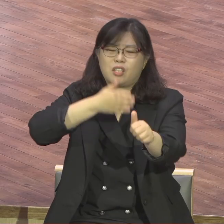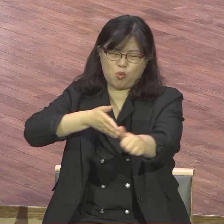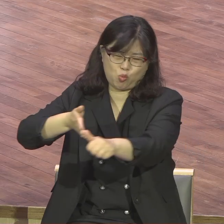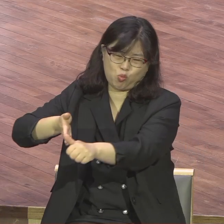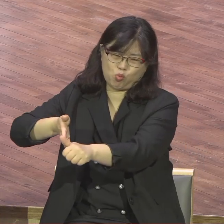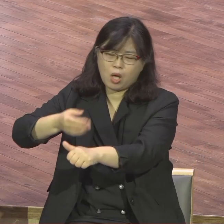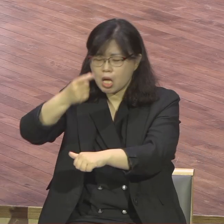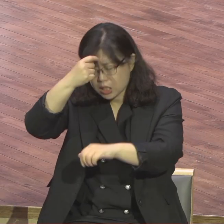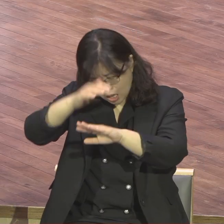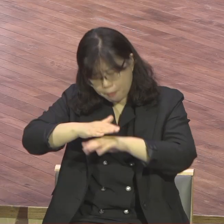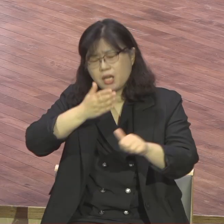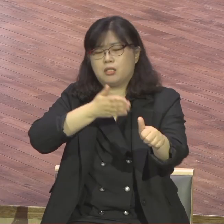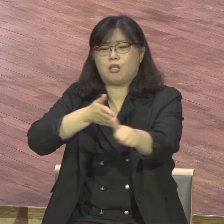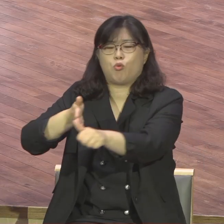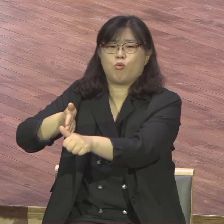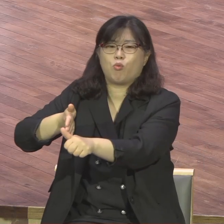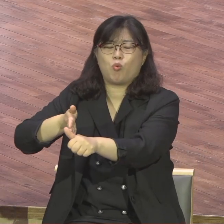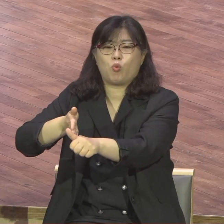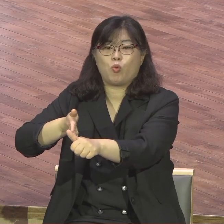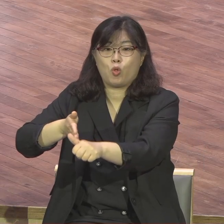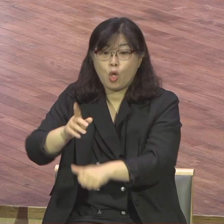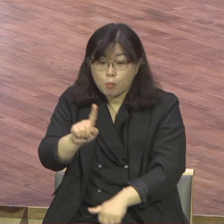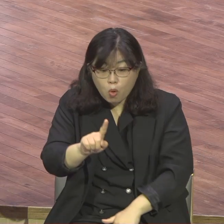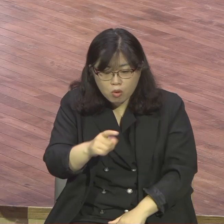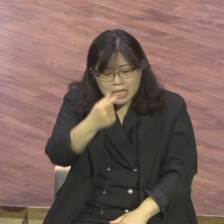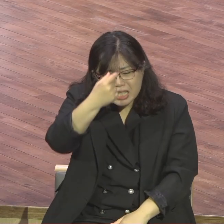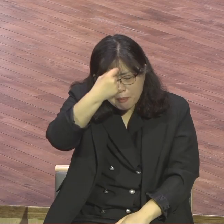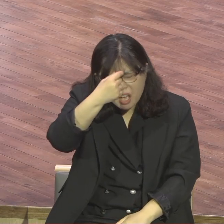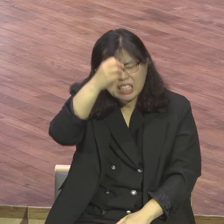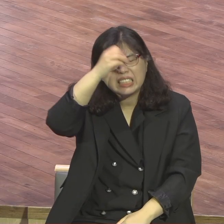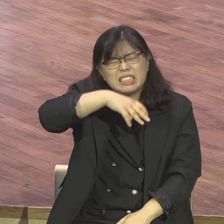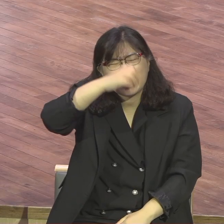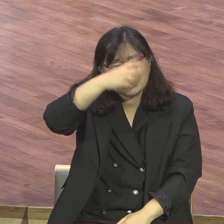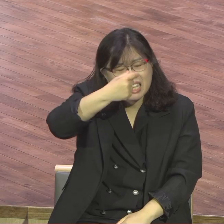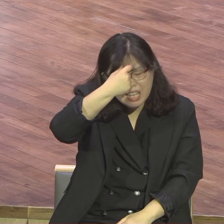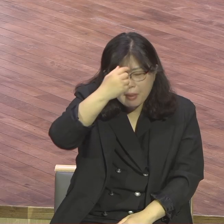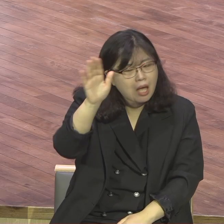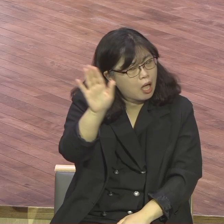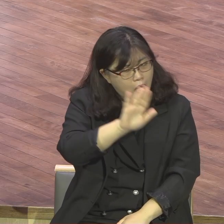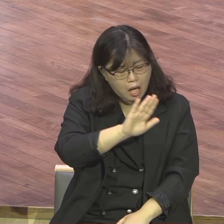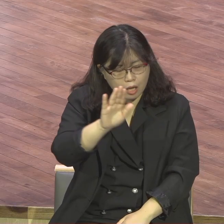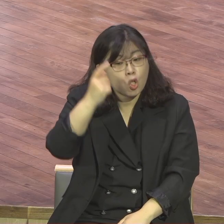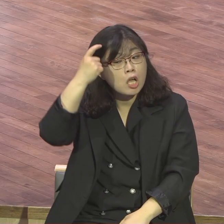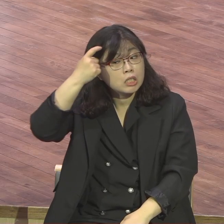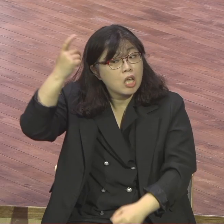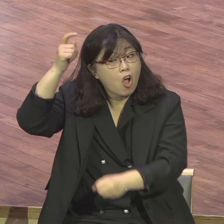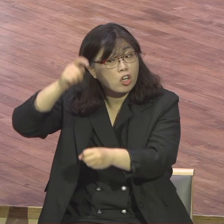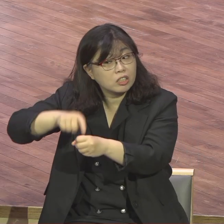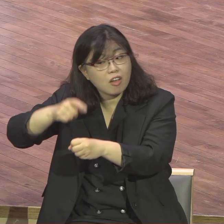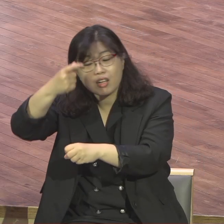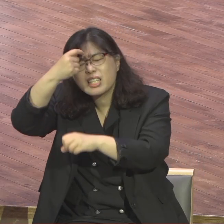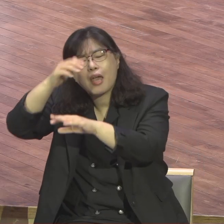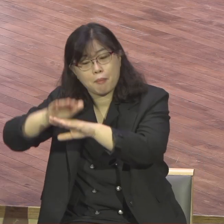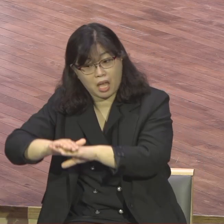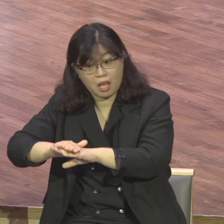무슨 예배예요? 영적 예배 예배라고 같은 예배 아닙니다 뭐 다른 종교는 예배 없나? 우리는